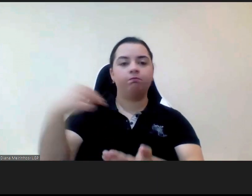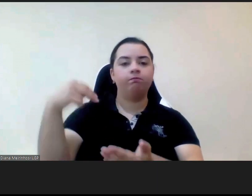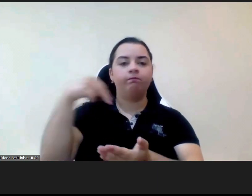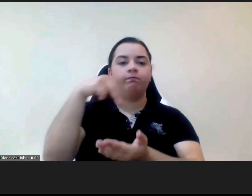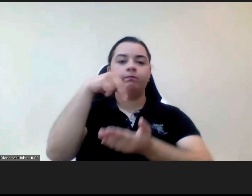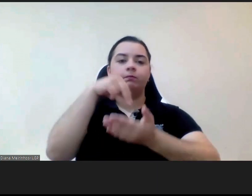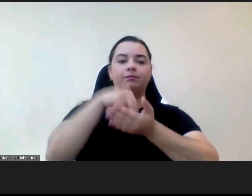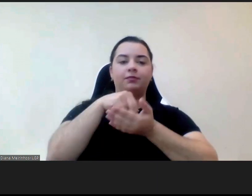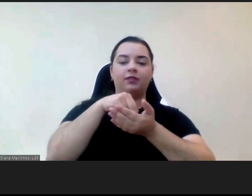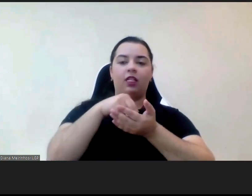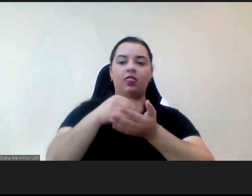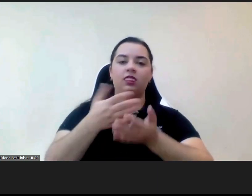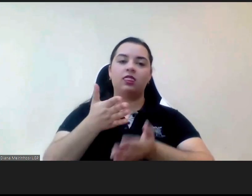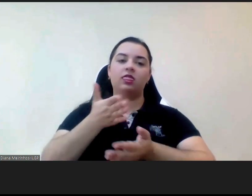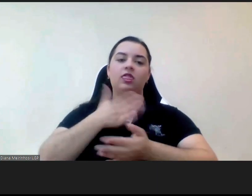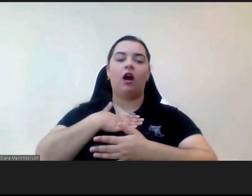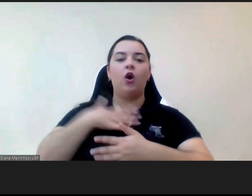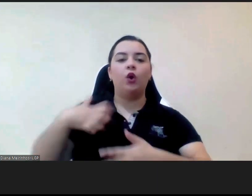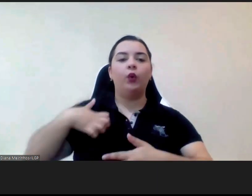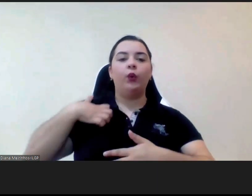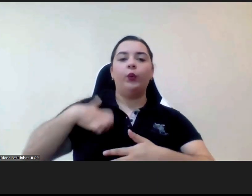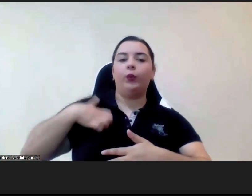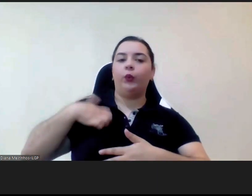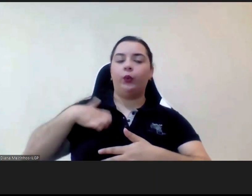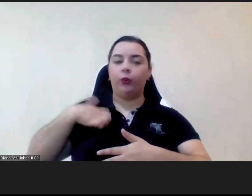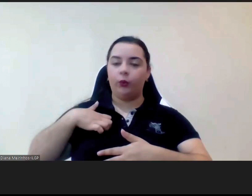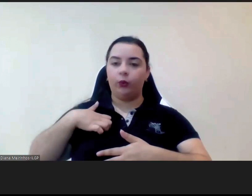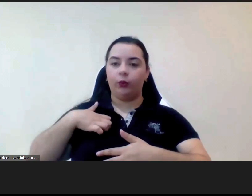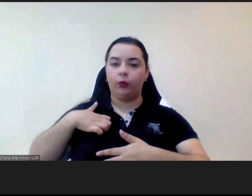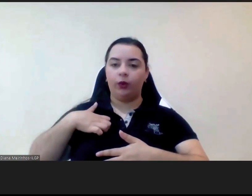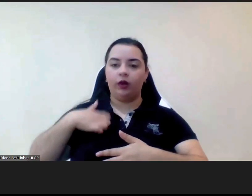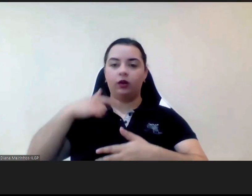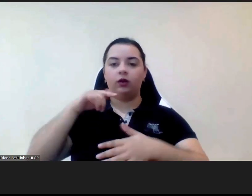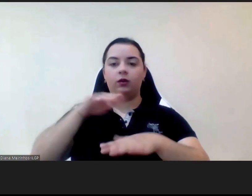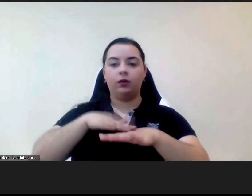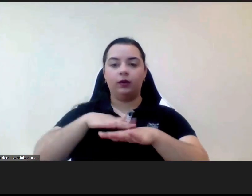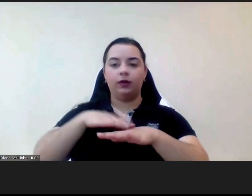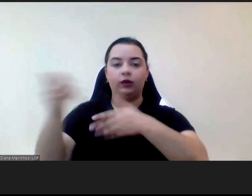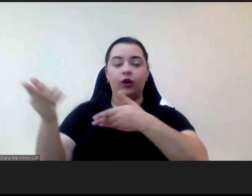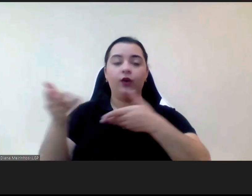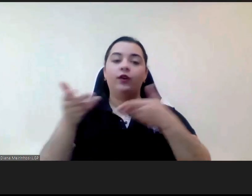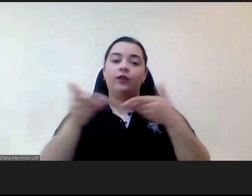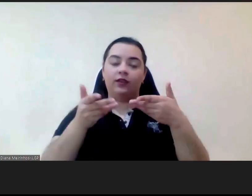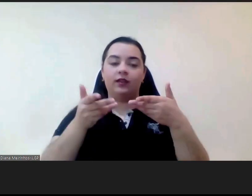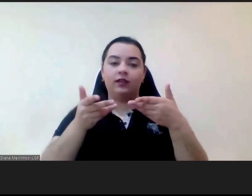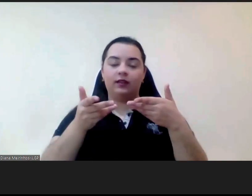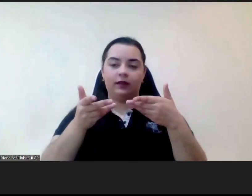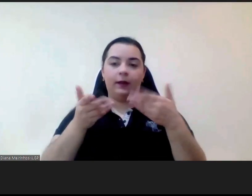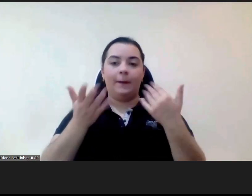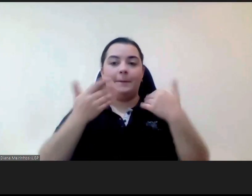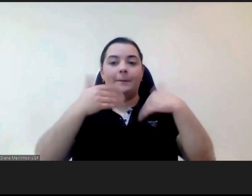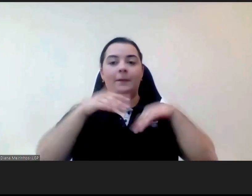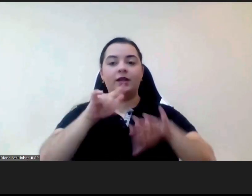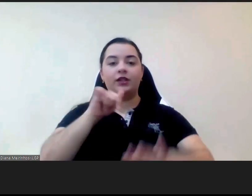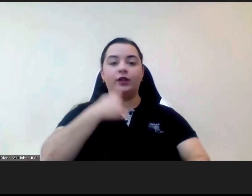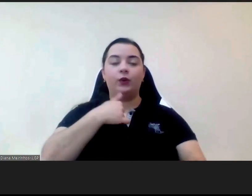muito honrada com este convite só que entretanto fiquei quase rouca quer dizer quase